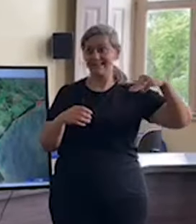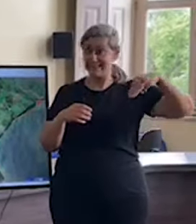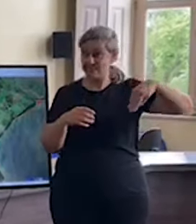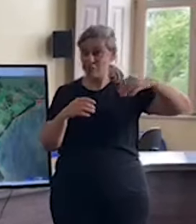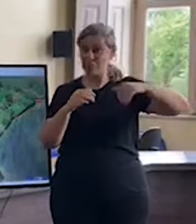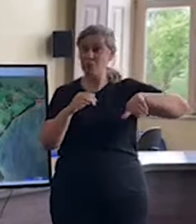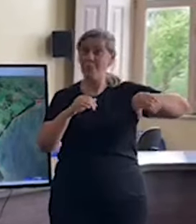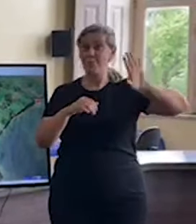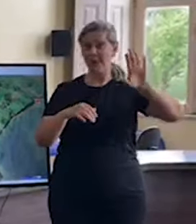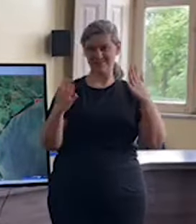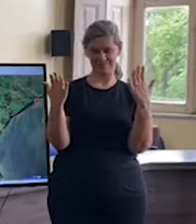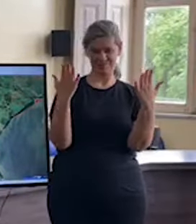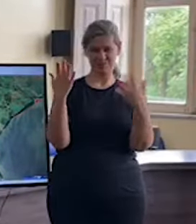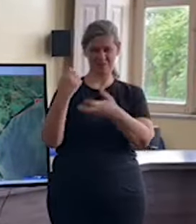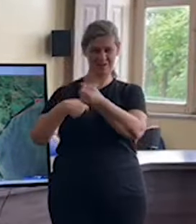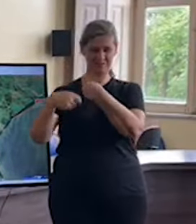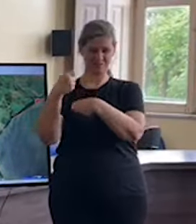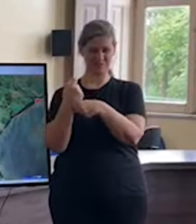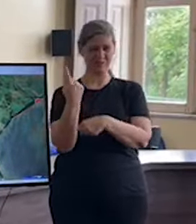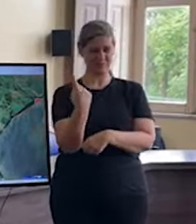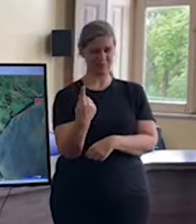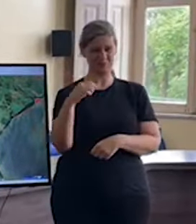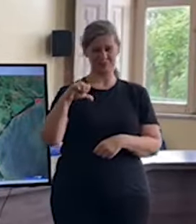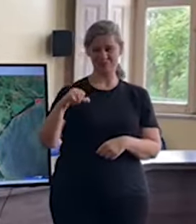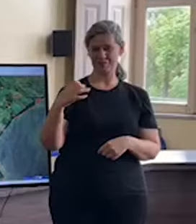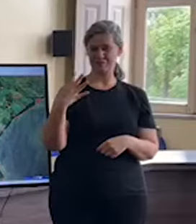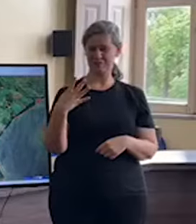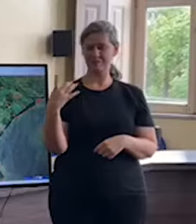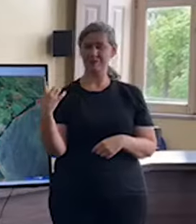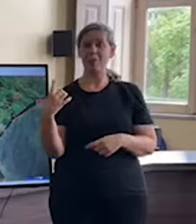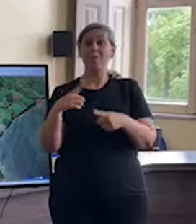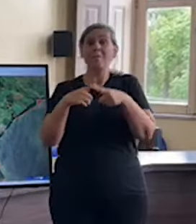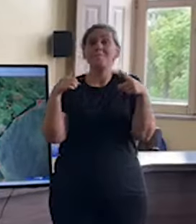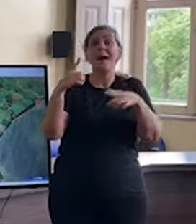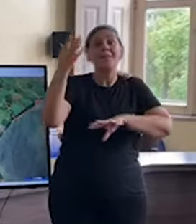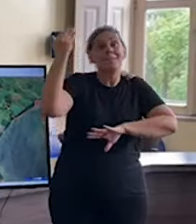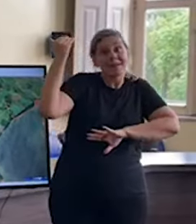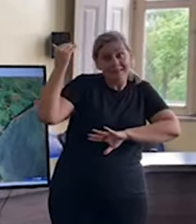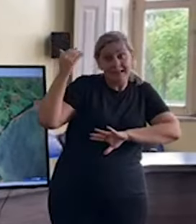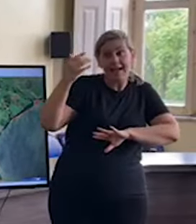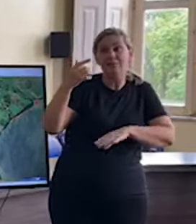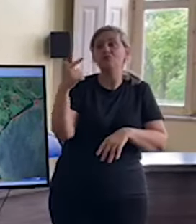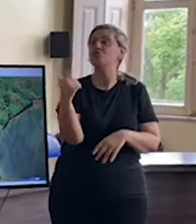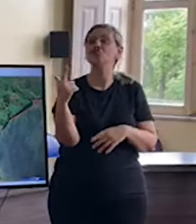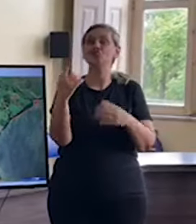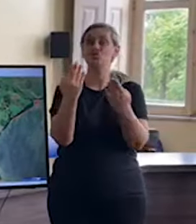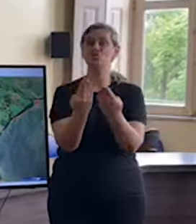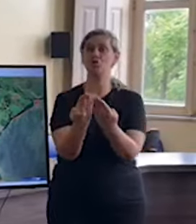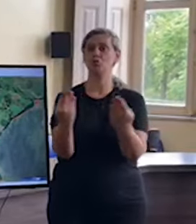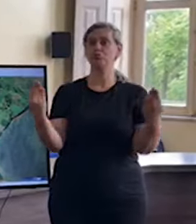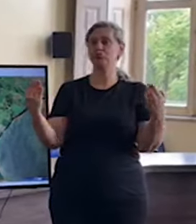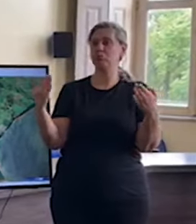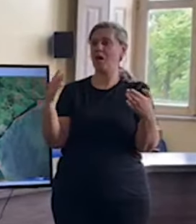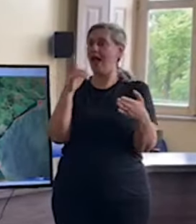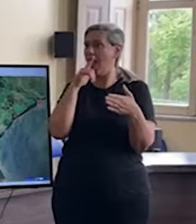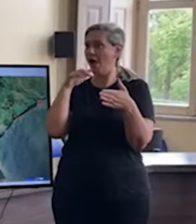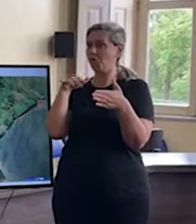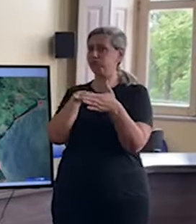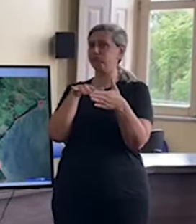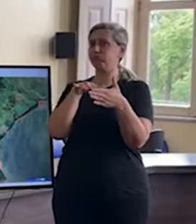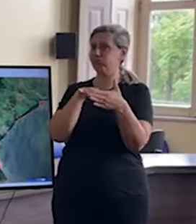Importante dizer que em 41 nós não tínhamos nenhum sistema de contenção de cheias, não tínhamos o nosso DIC. Agora temos,